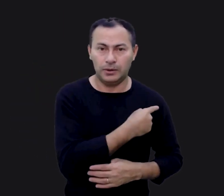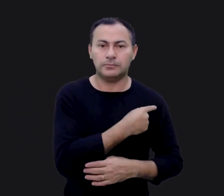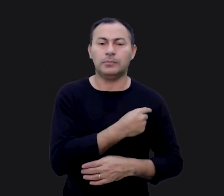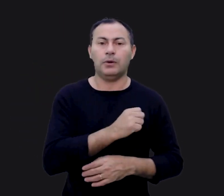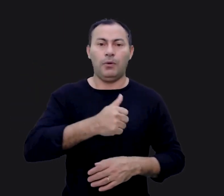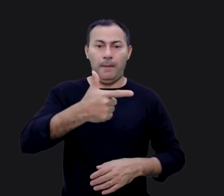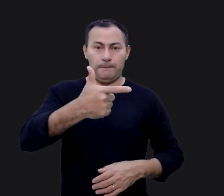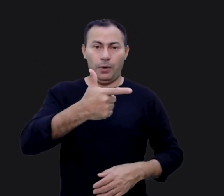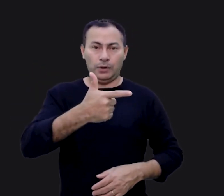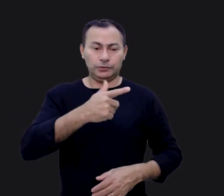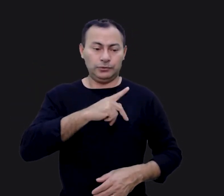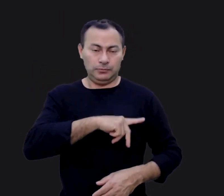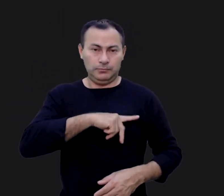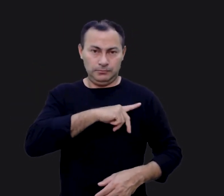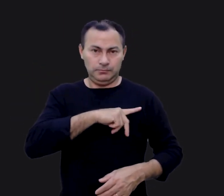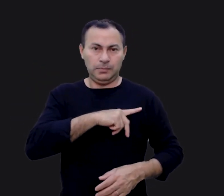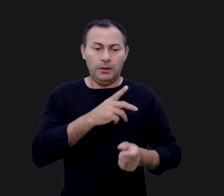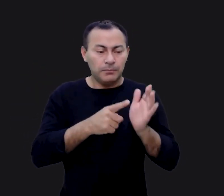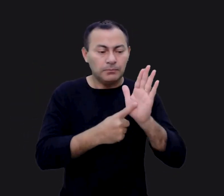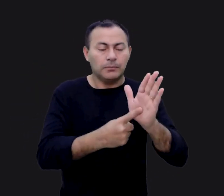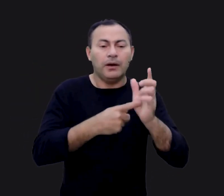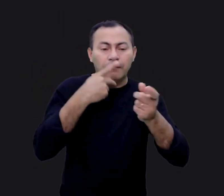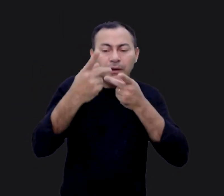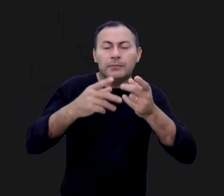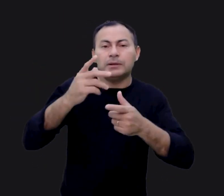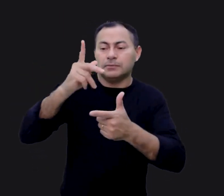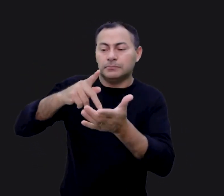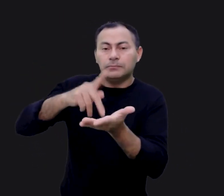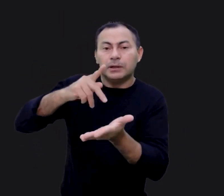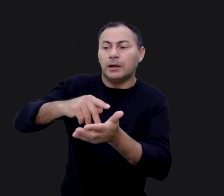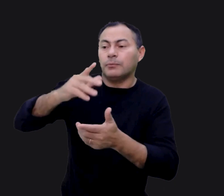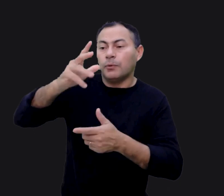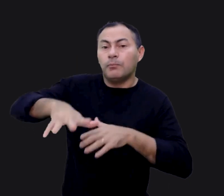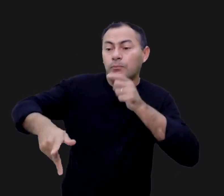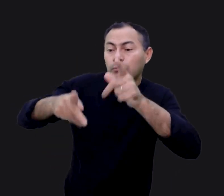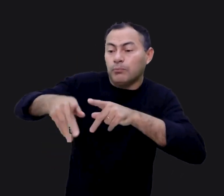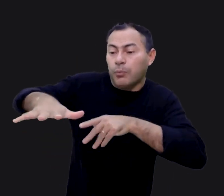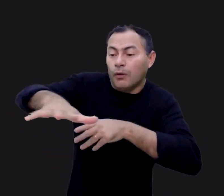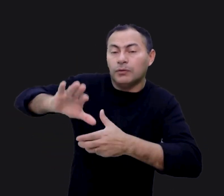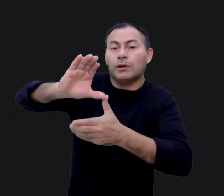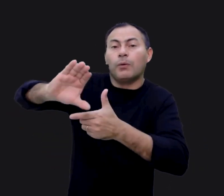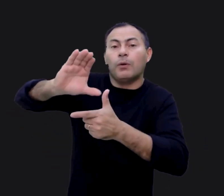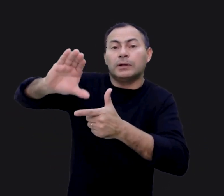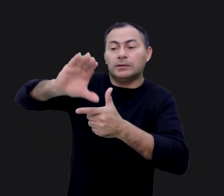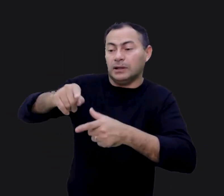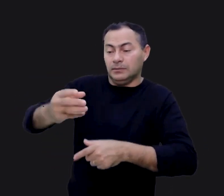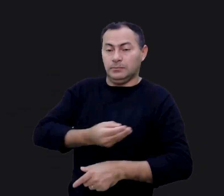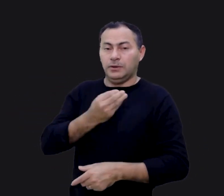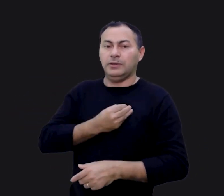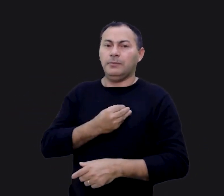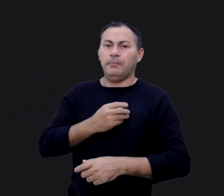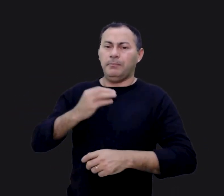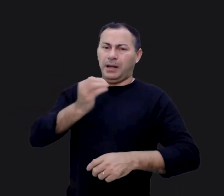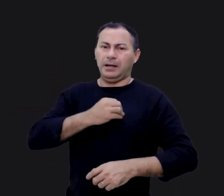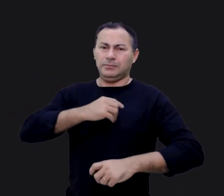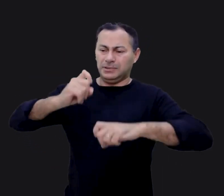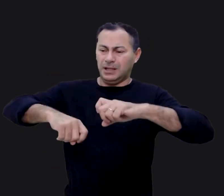nós. O apóstolo Paulo tentou passar essa verdade para os coríntios, pois eles estavam vivendo em pecados sexuais.